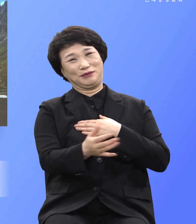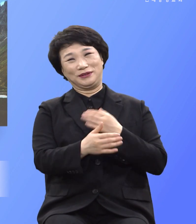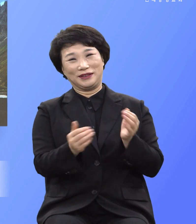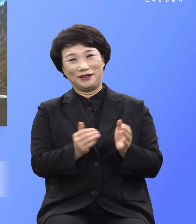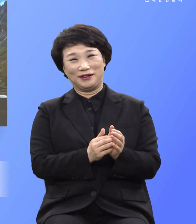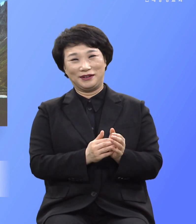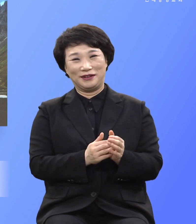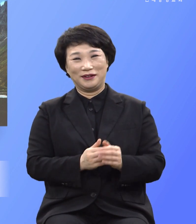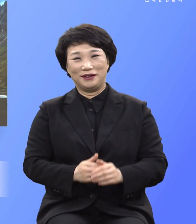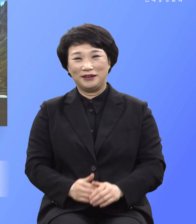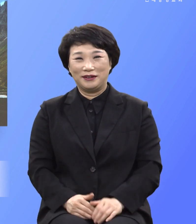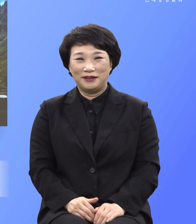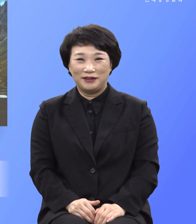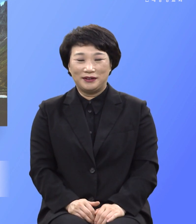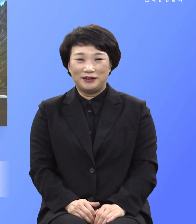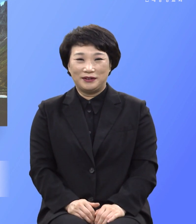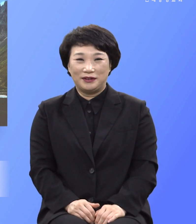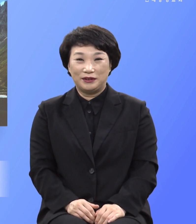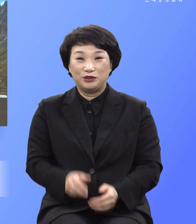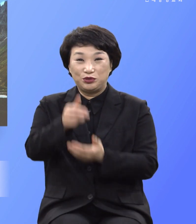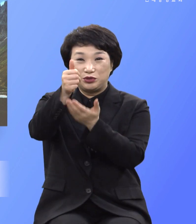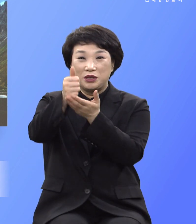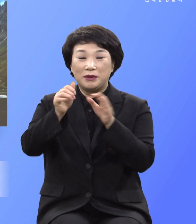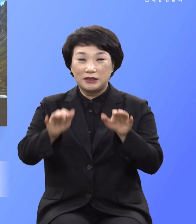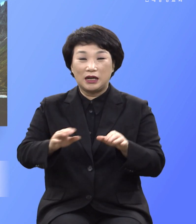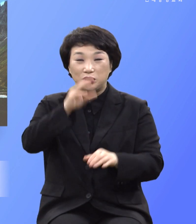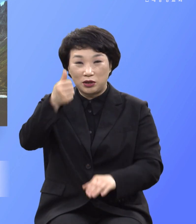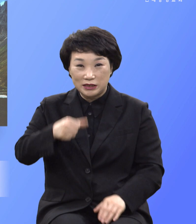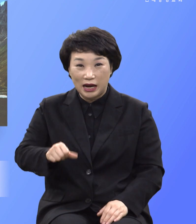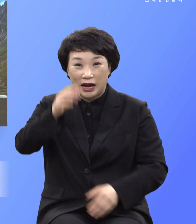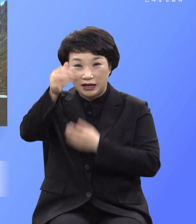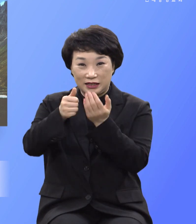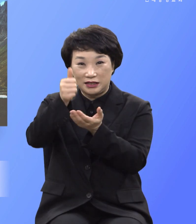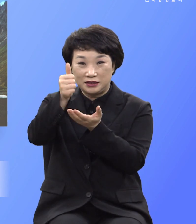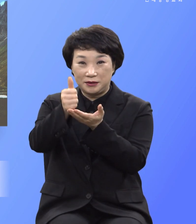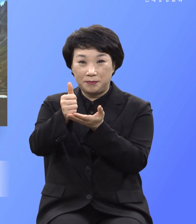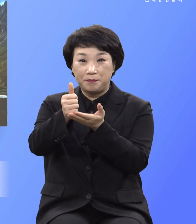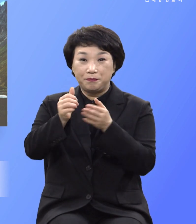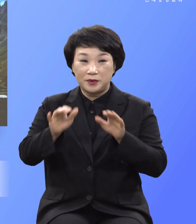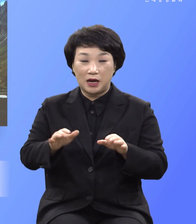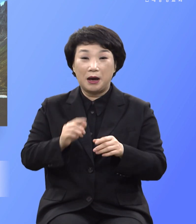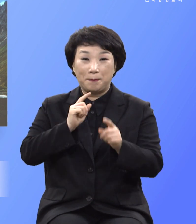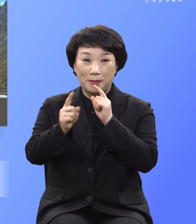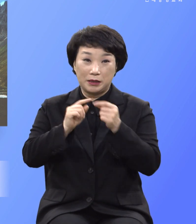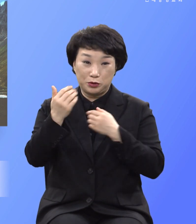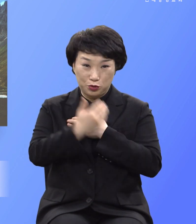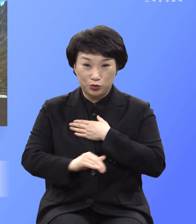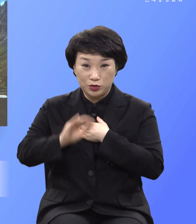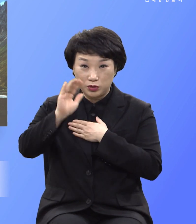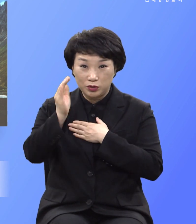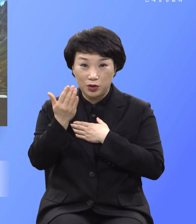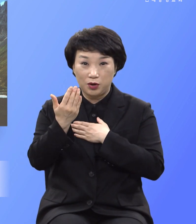이라고 했습니다 주님은 성자 하나님으로서 말씀이 육신이 되셨고